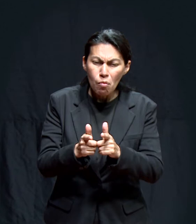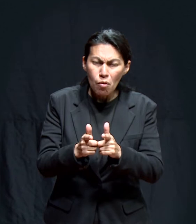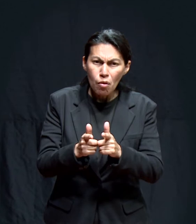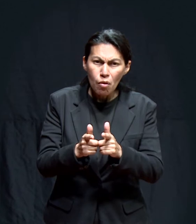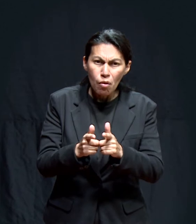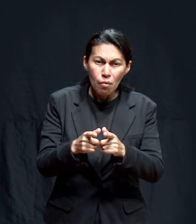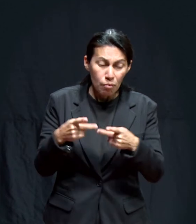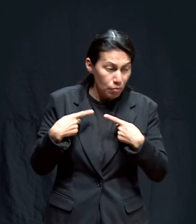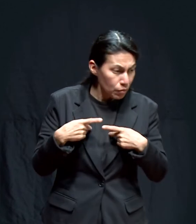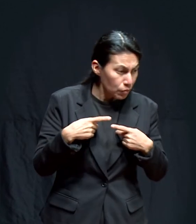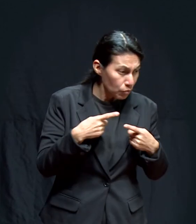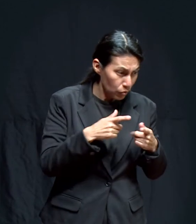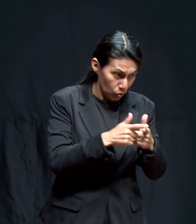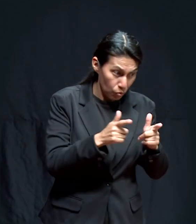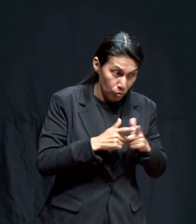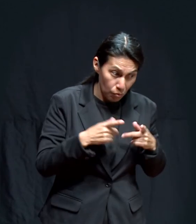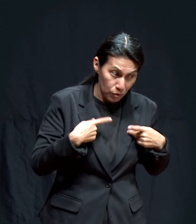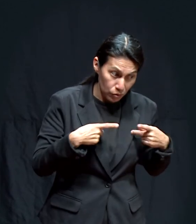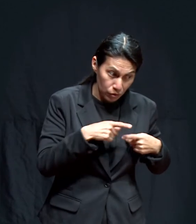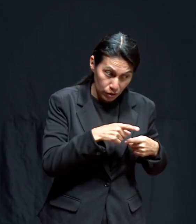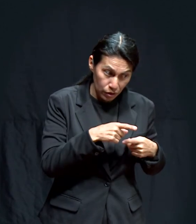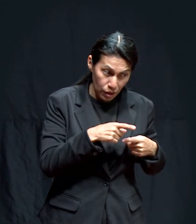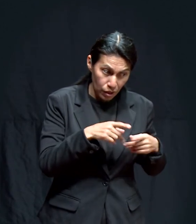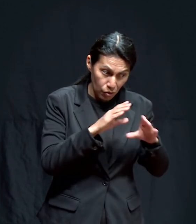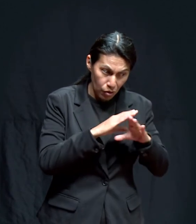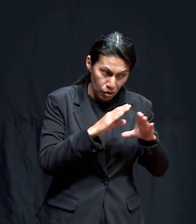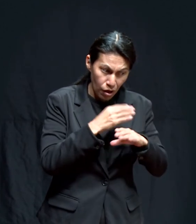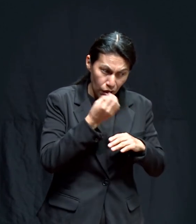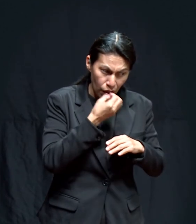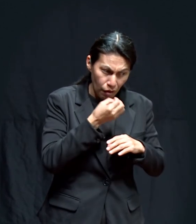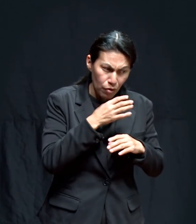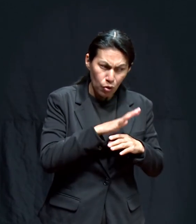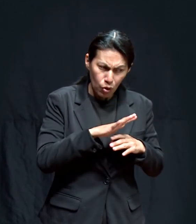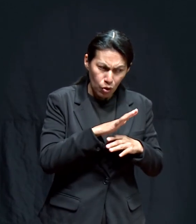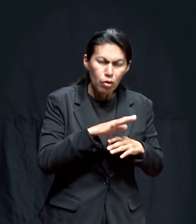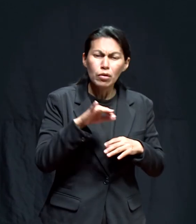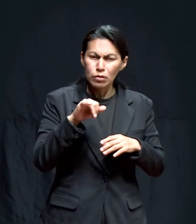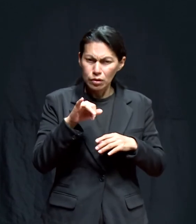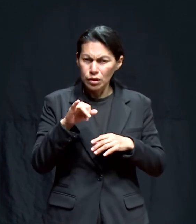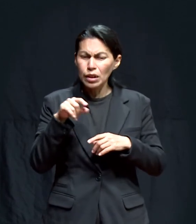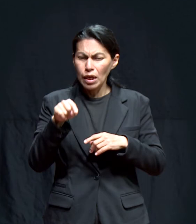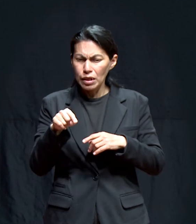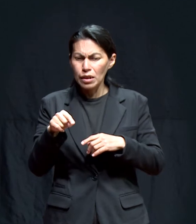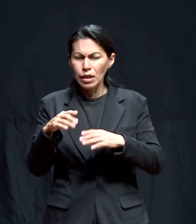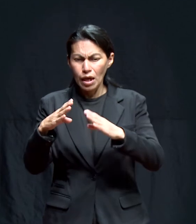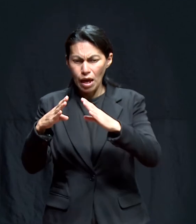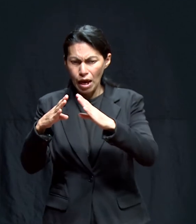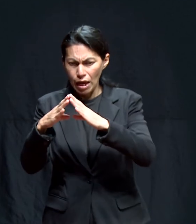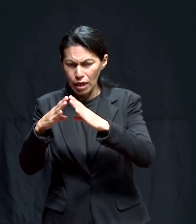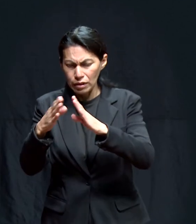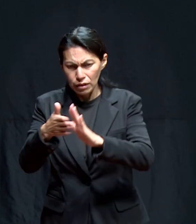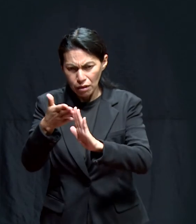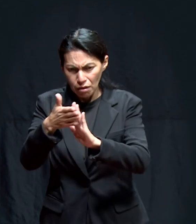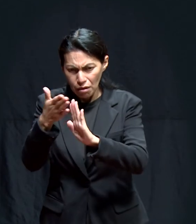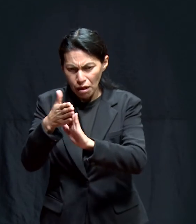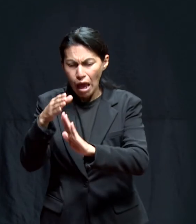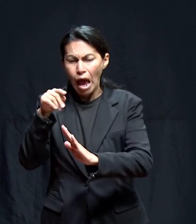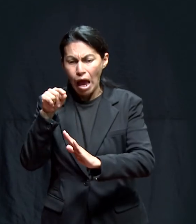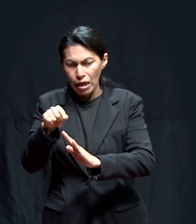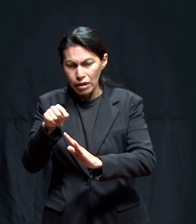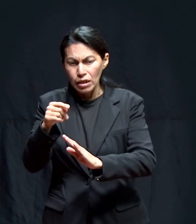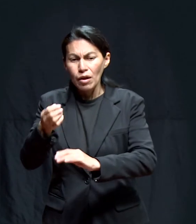un pequeño, un grupo de personas que estudiaban la Biblia, cantaban, Y se hizo una casita, se hizo una iglesita.